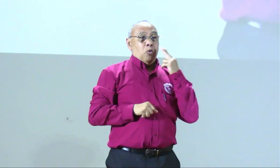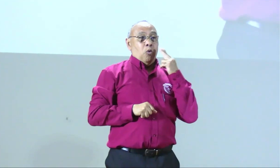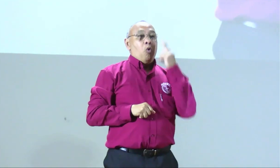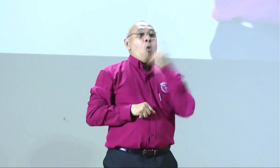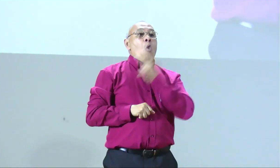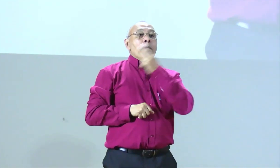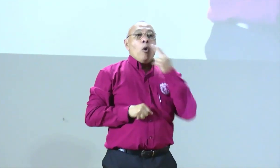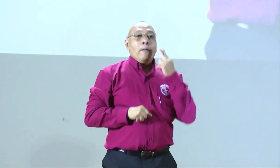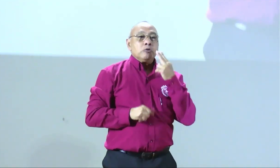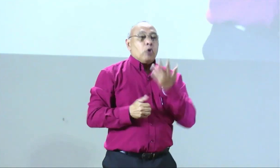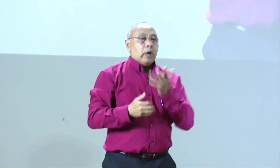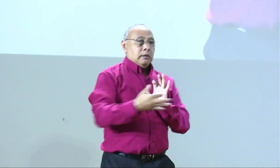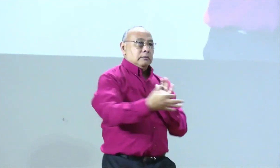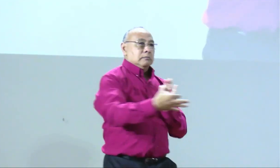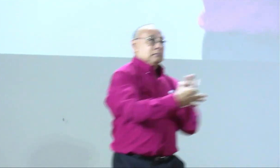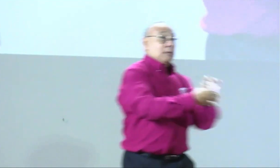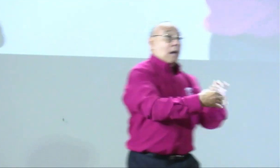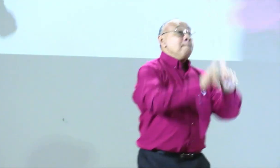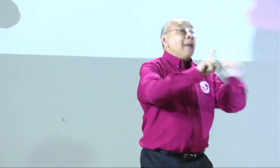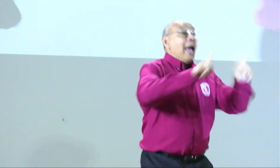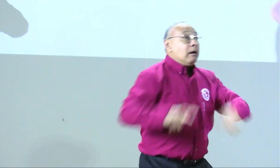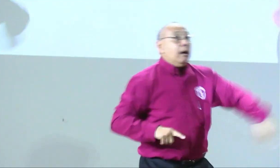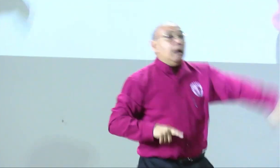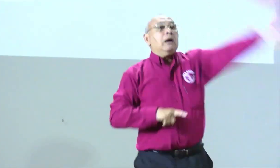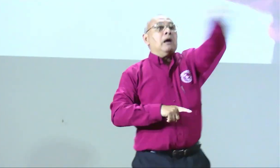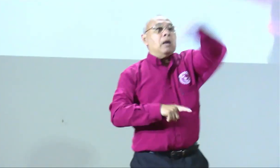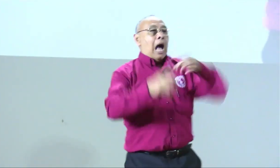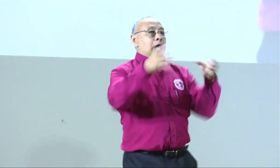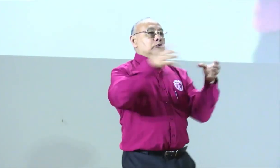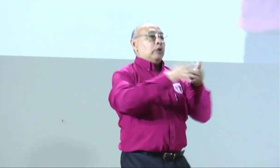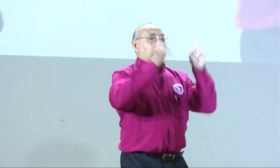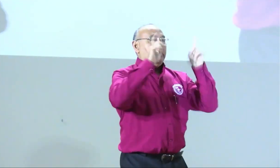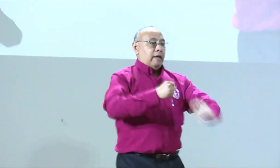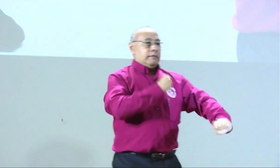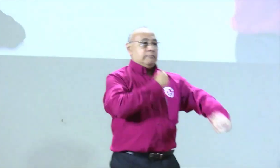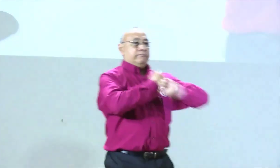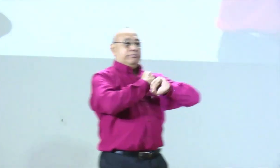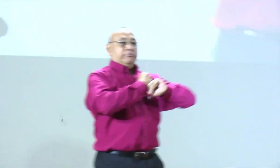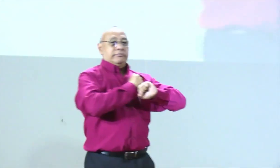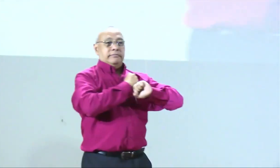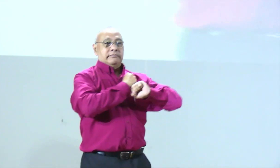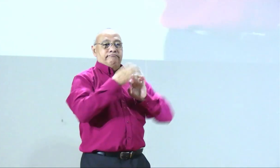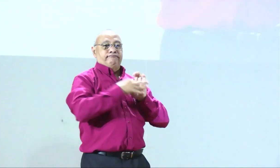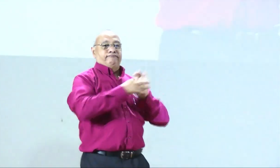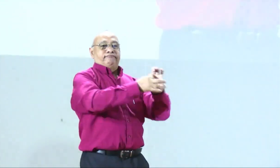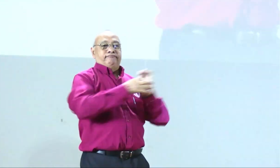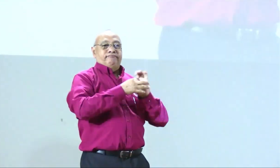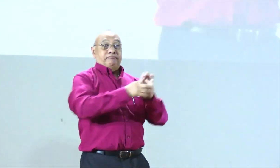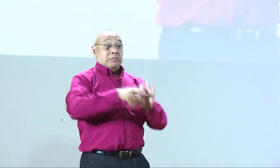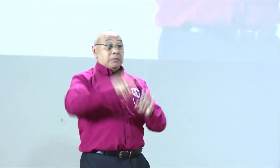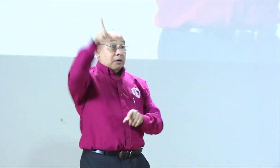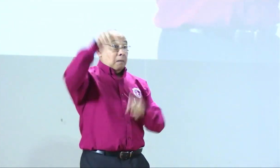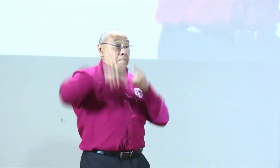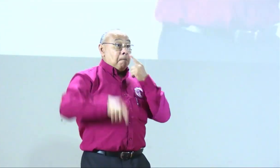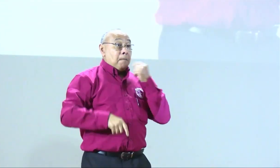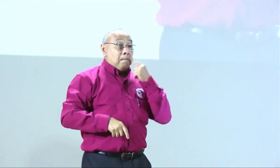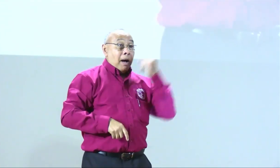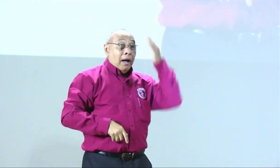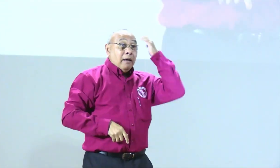territorios? ¿sí? tenemos un compromiso de ahora en adelante y es articularnos y las